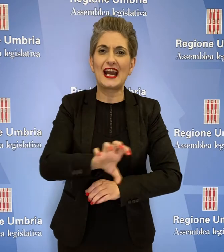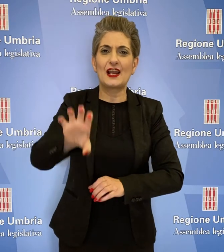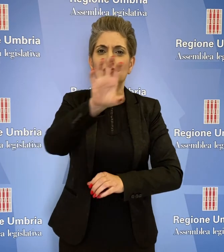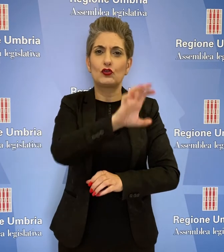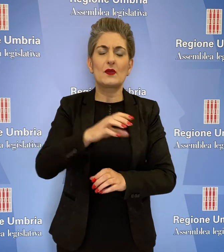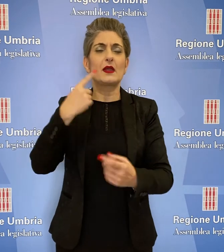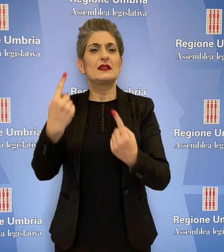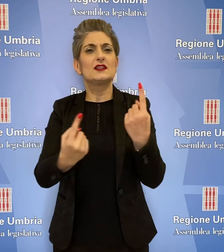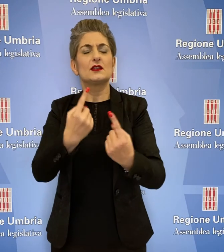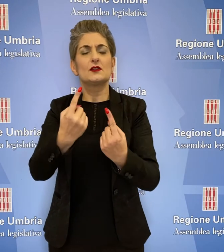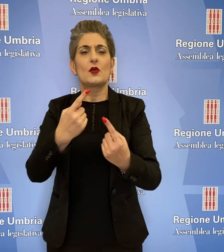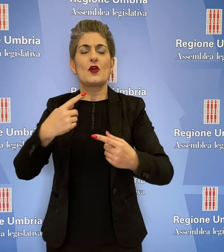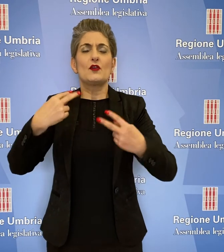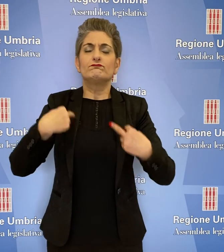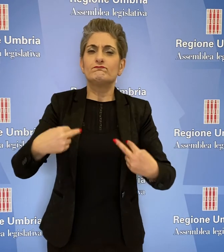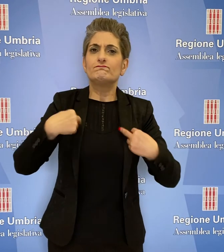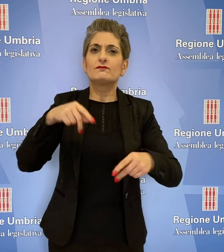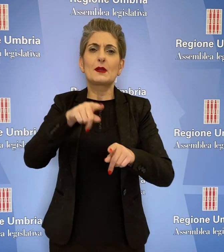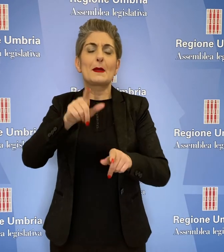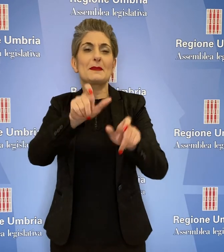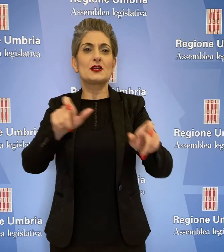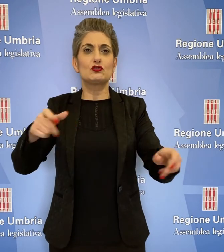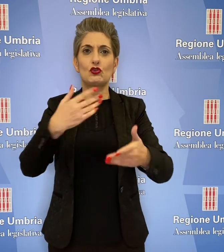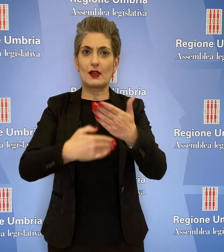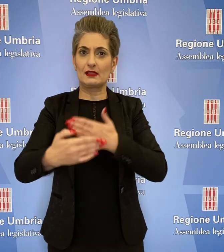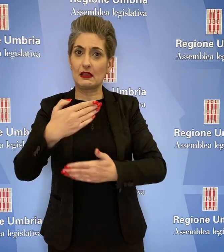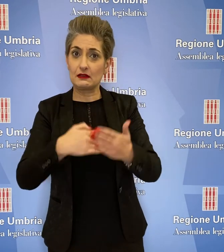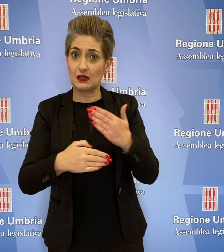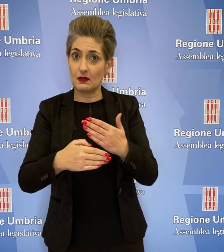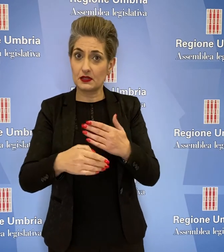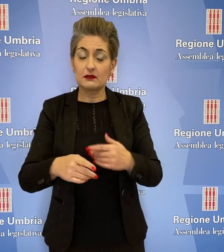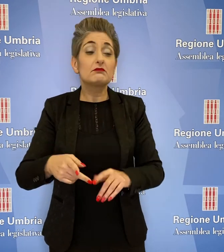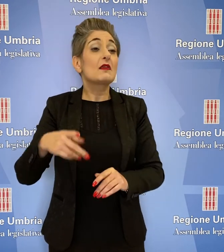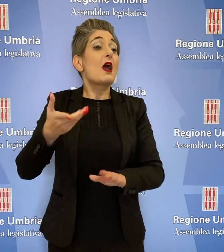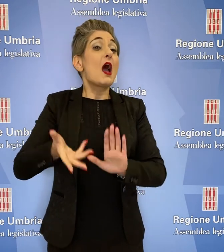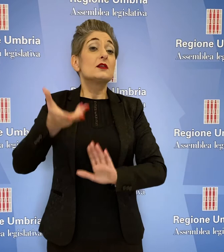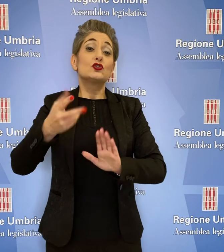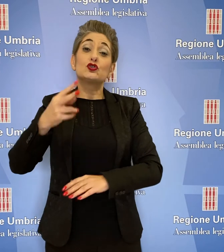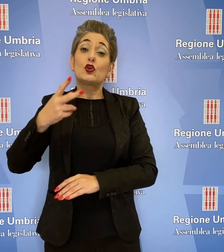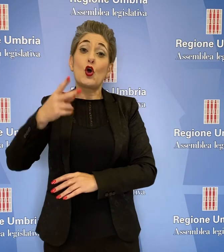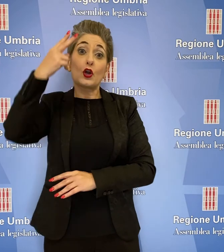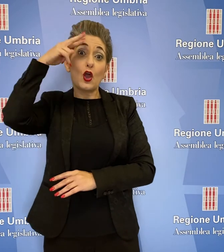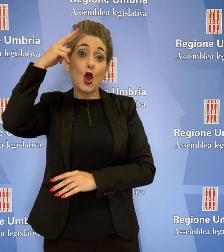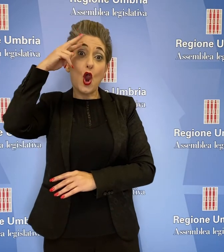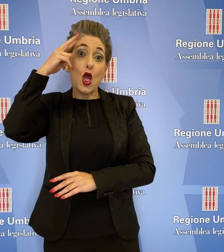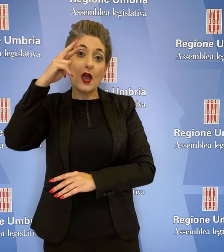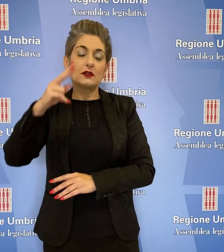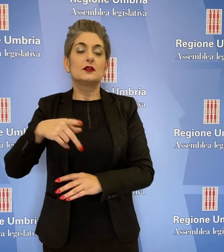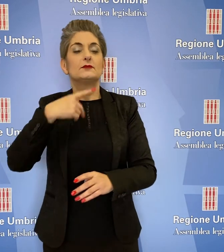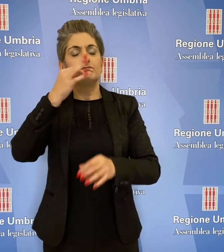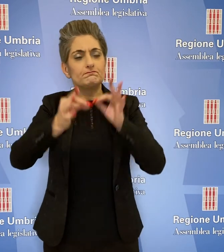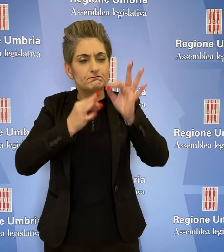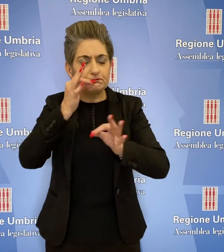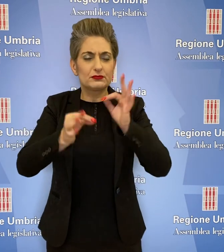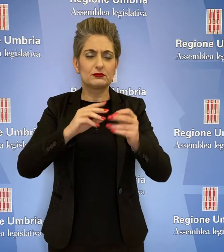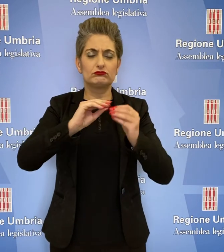condizione delle persone con disabilità. L'assessore Coletto dopo aver ricostruito